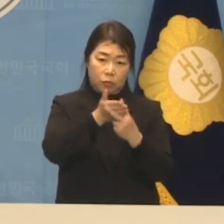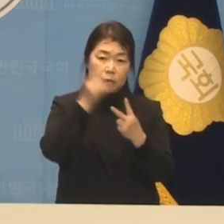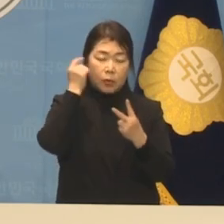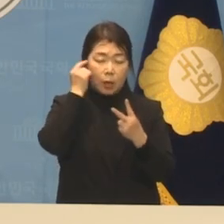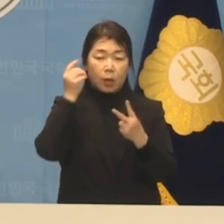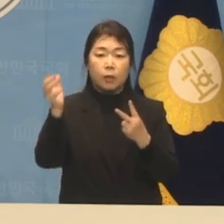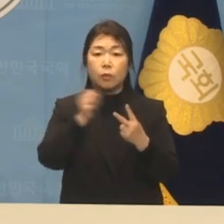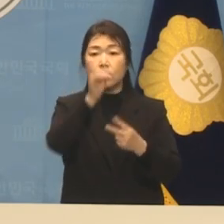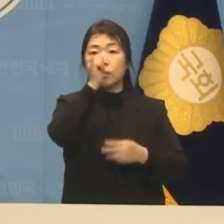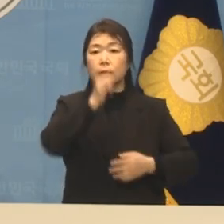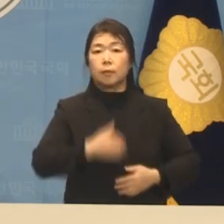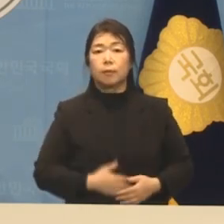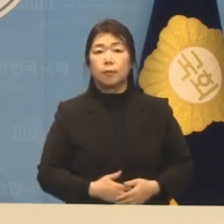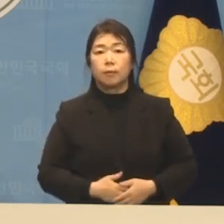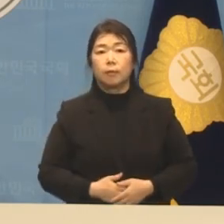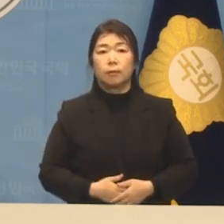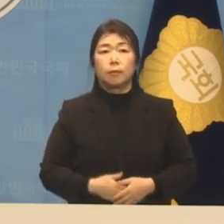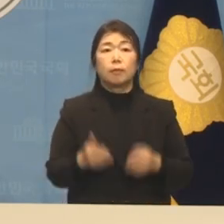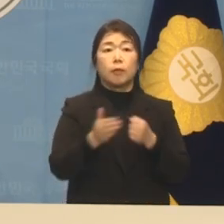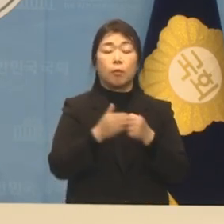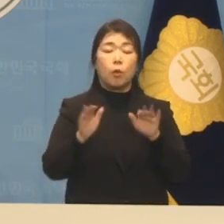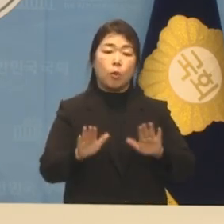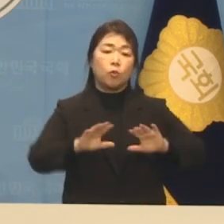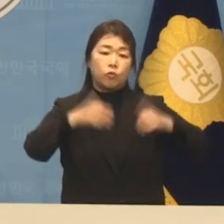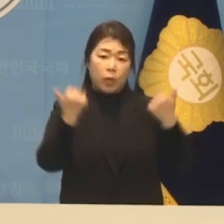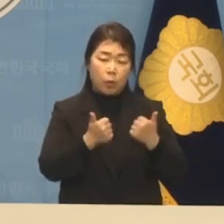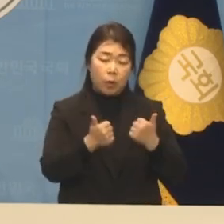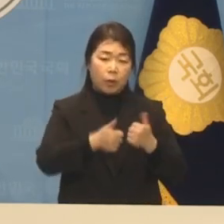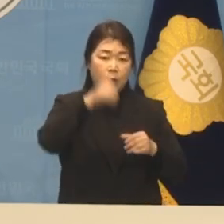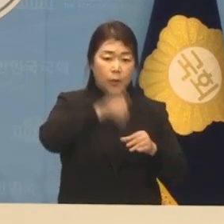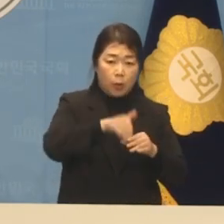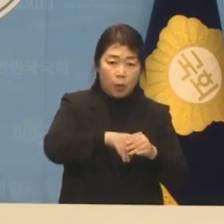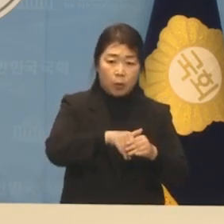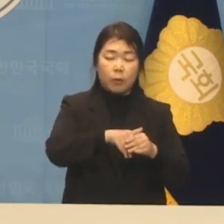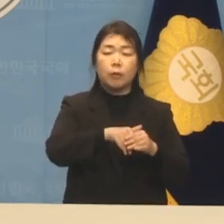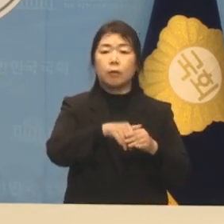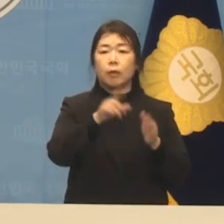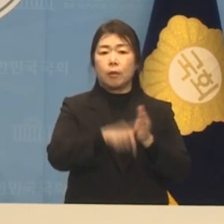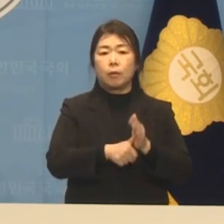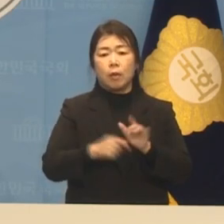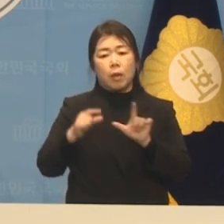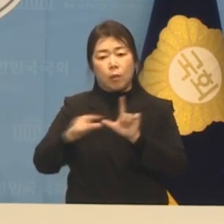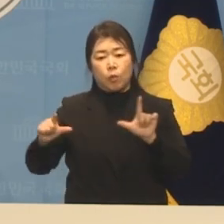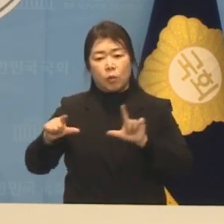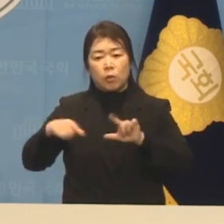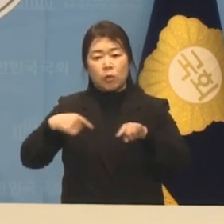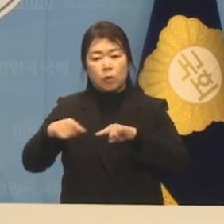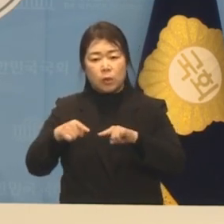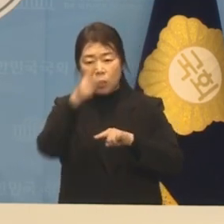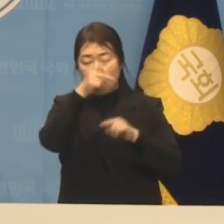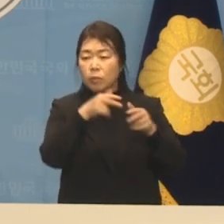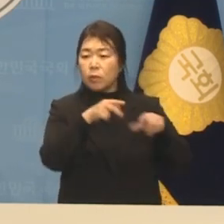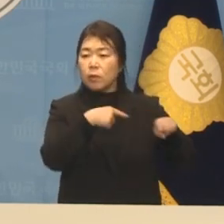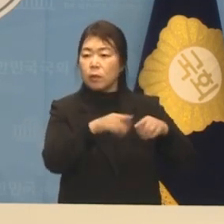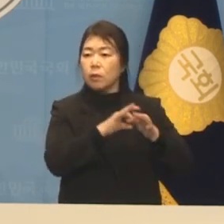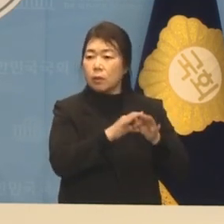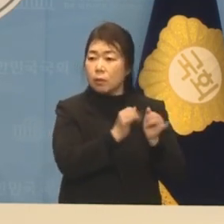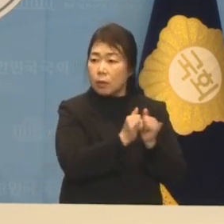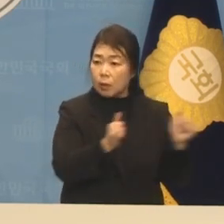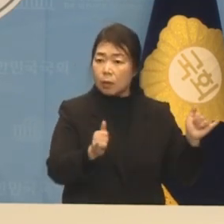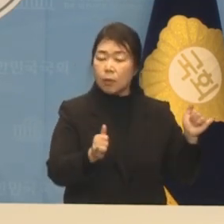생각합니다. 따라서 이번 국회의원 총선거는 일부 정치 검찰과 그 측근들이